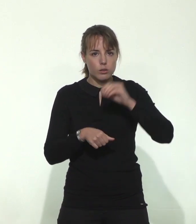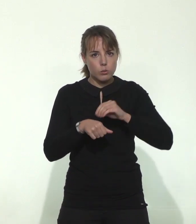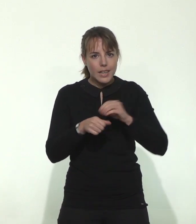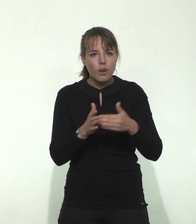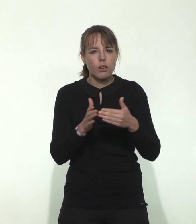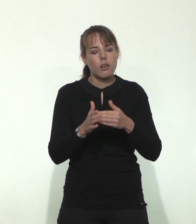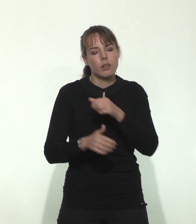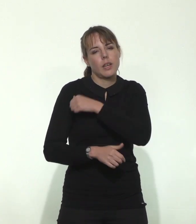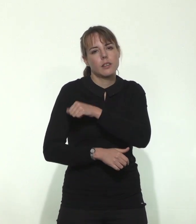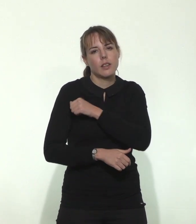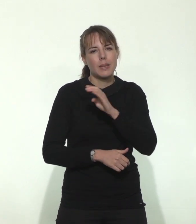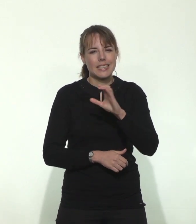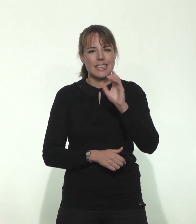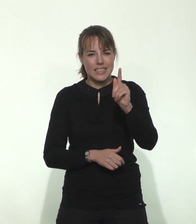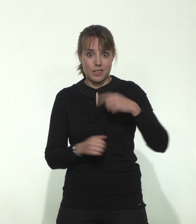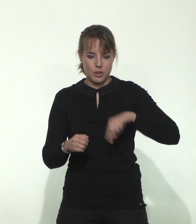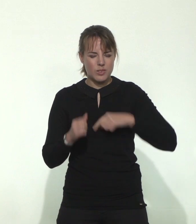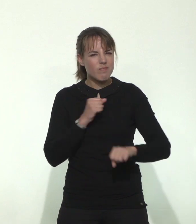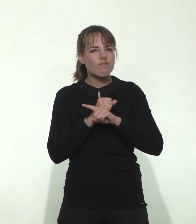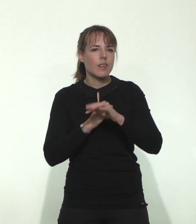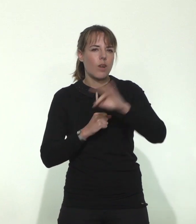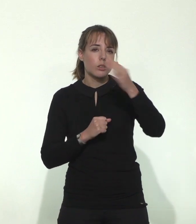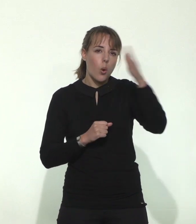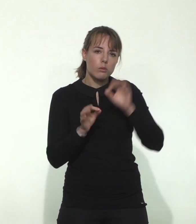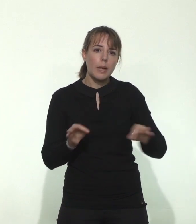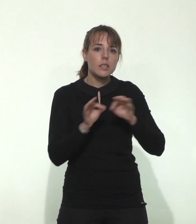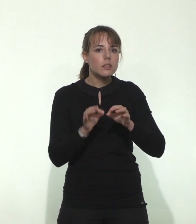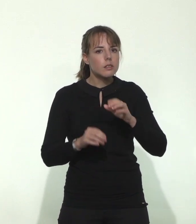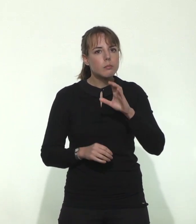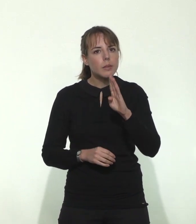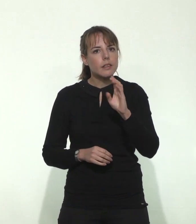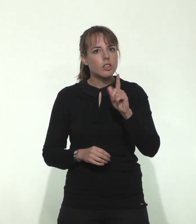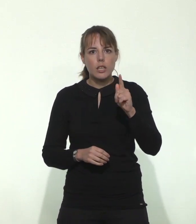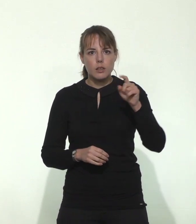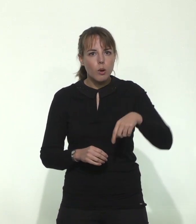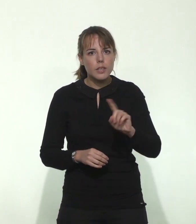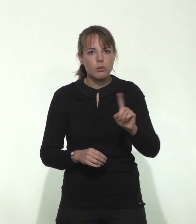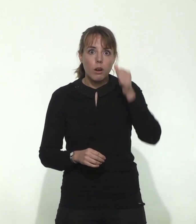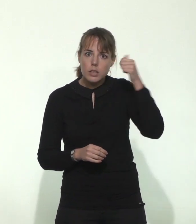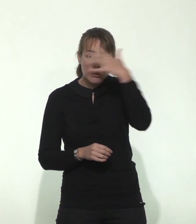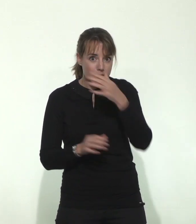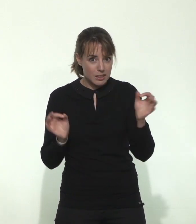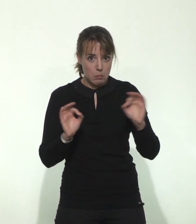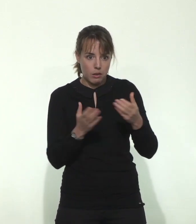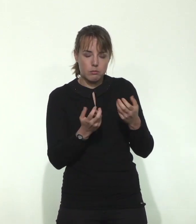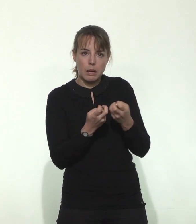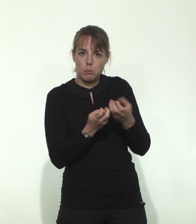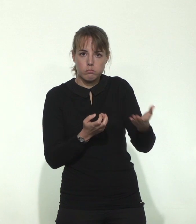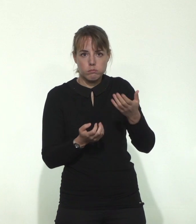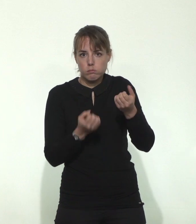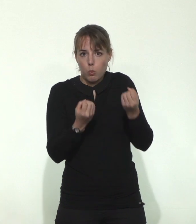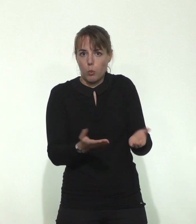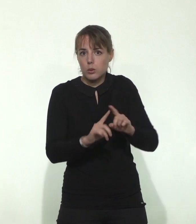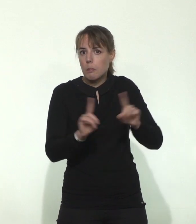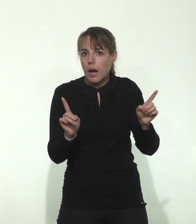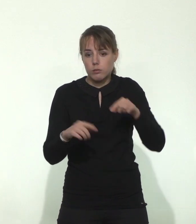situation en France que dans d'autres pays où le BCG n'est pas obligatoire voire pas du tout proposé c'est le cas aux Etats-Unis où il n a pas d'indication au vaccin BCG